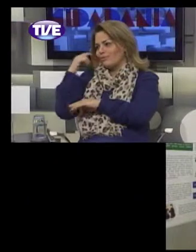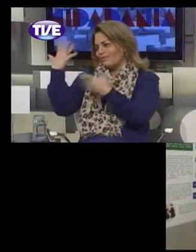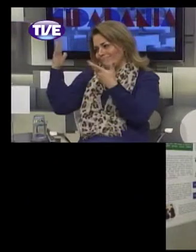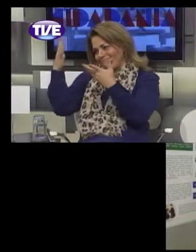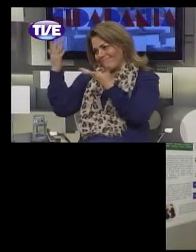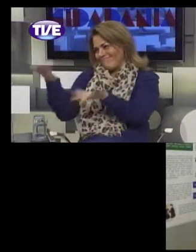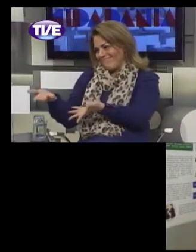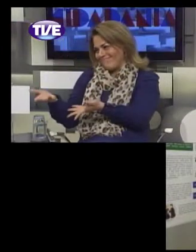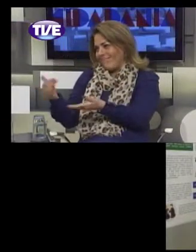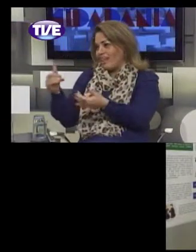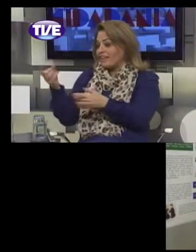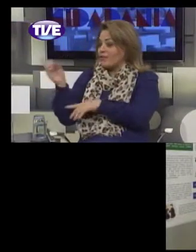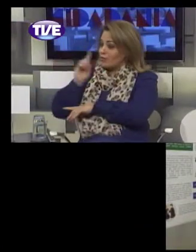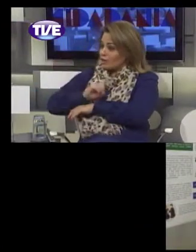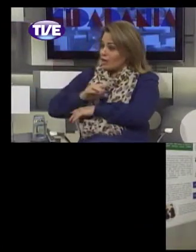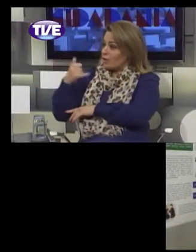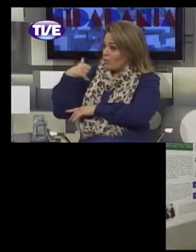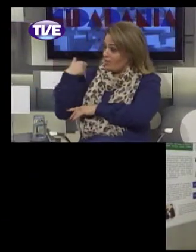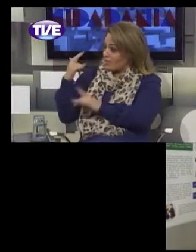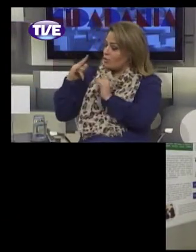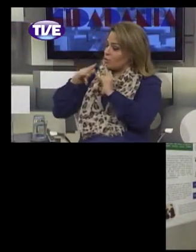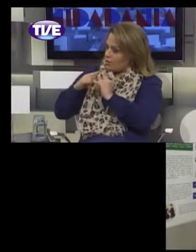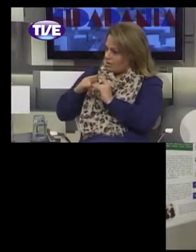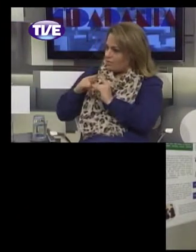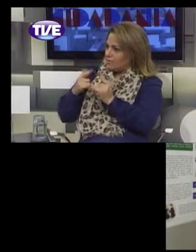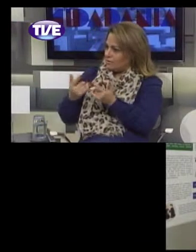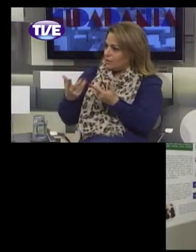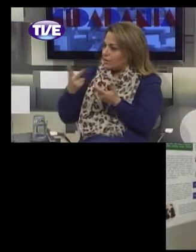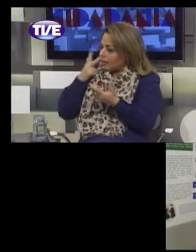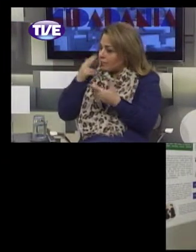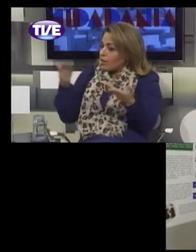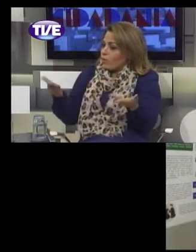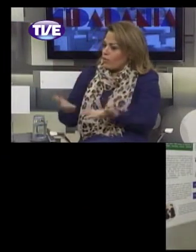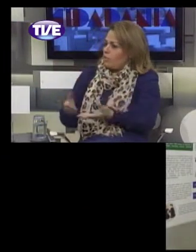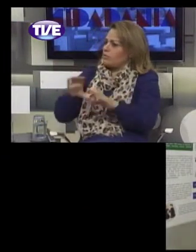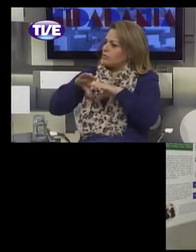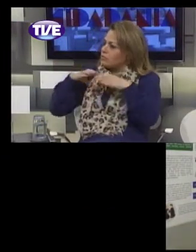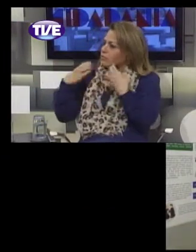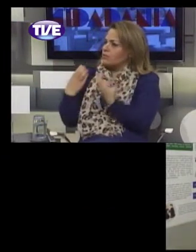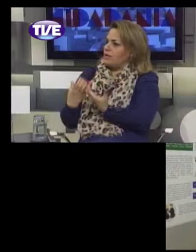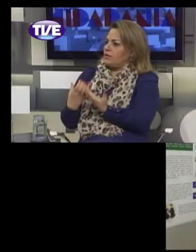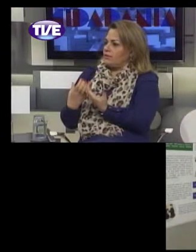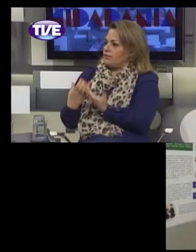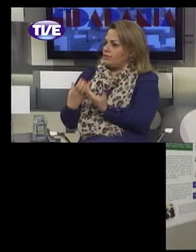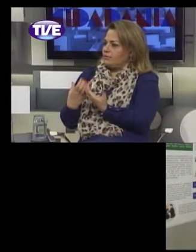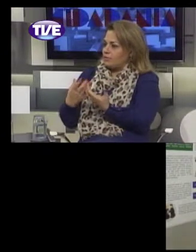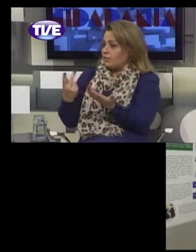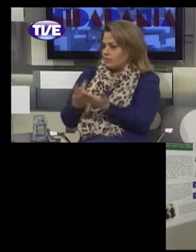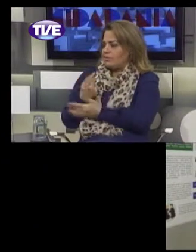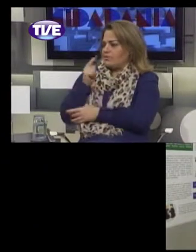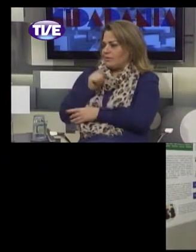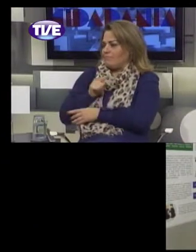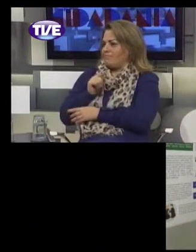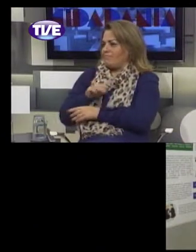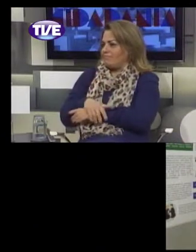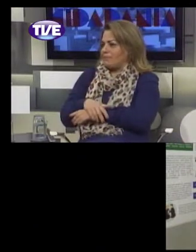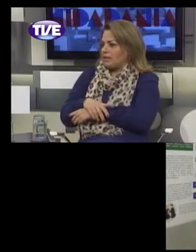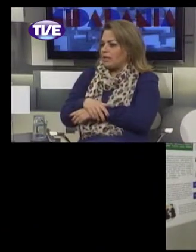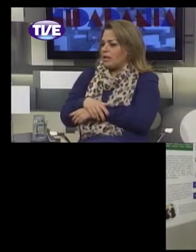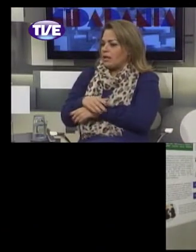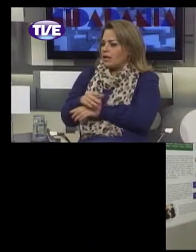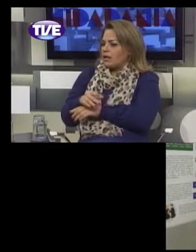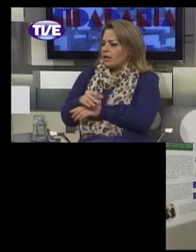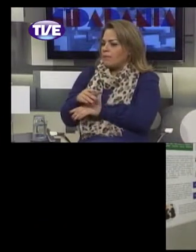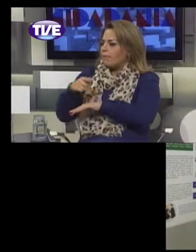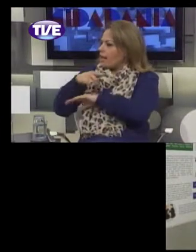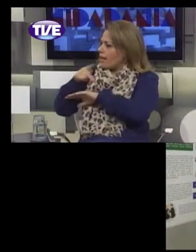o dia do nosso aniversário. E também estamos aqui no nosso congresso, um congresso que congrega os países de língua